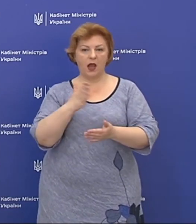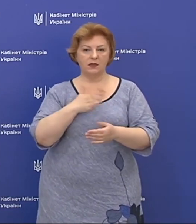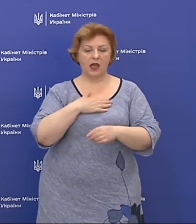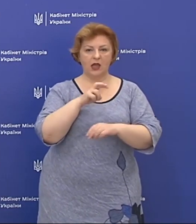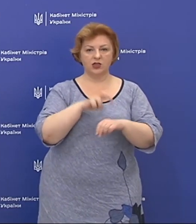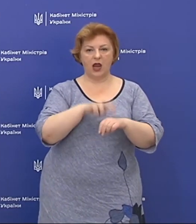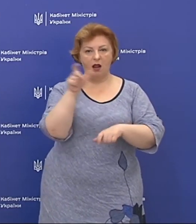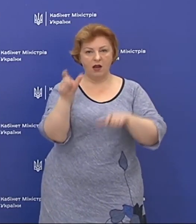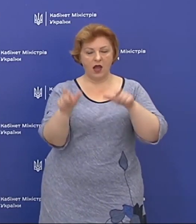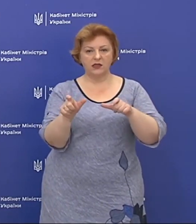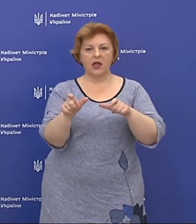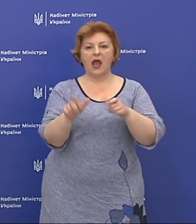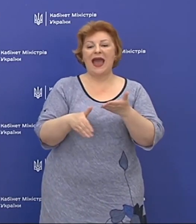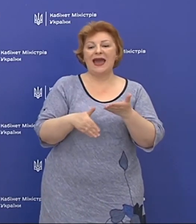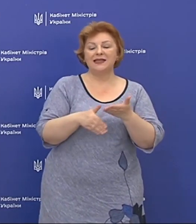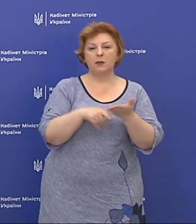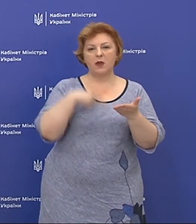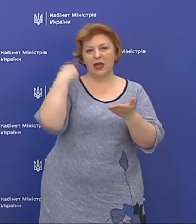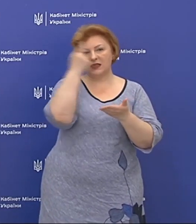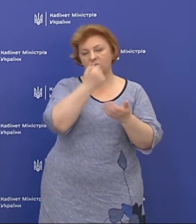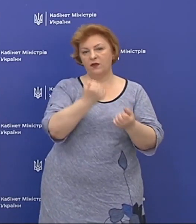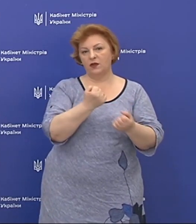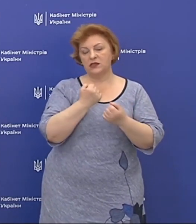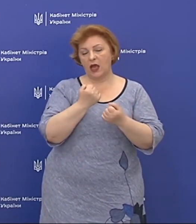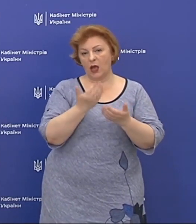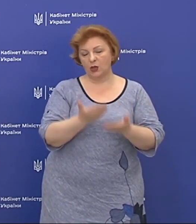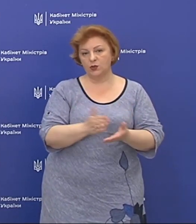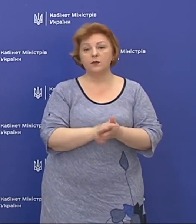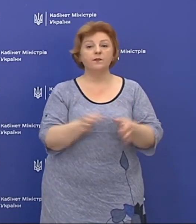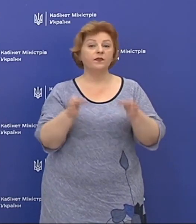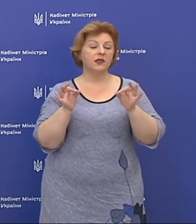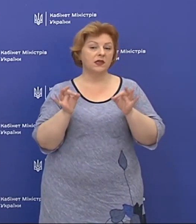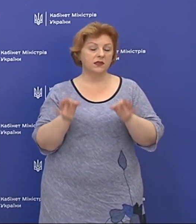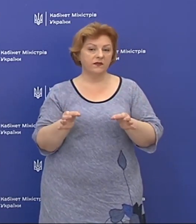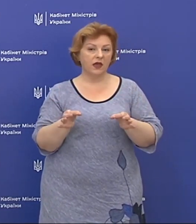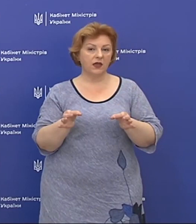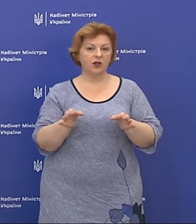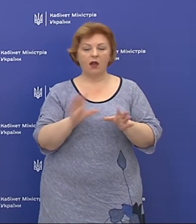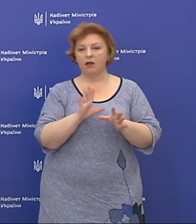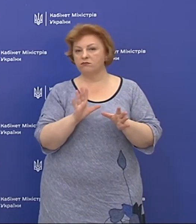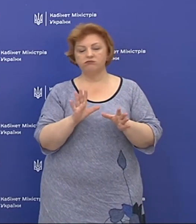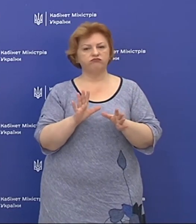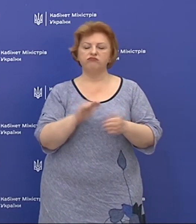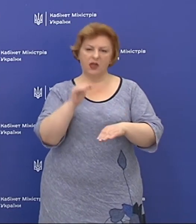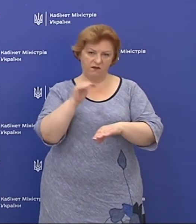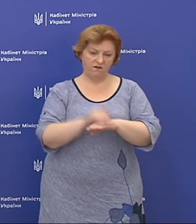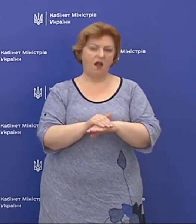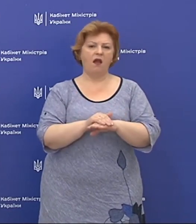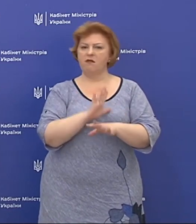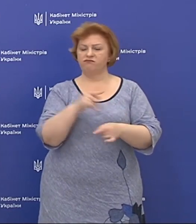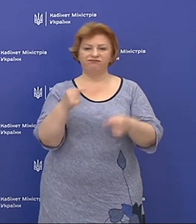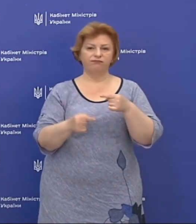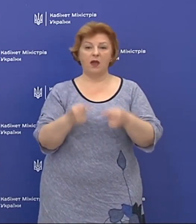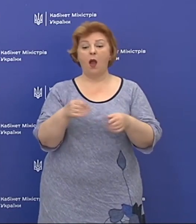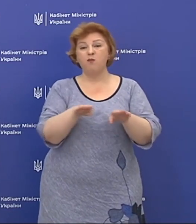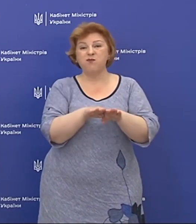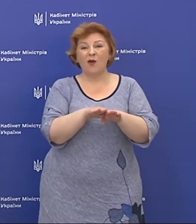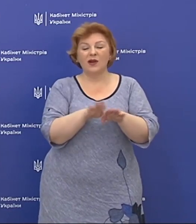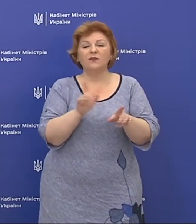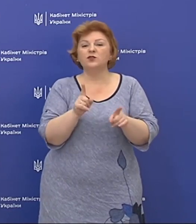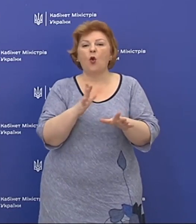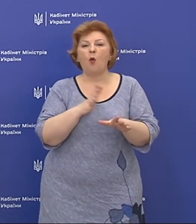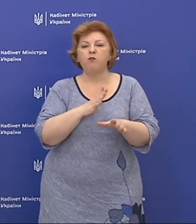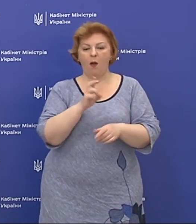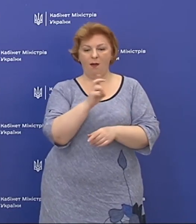лікарях засобами індивідуального захисту. І, звичайно, незаберечний факт, що якщо порівняти, що було в нас